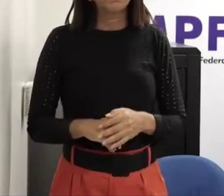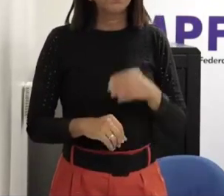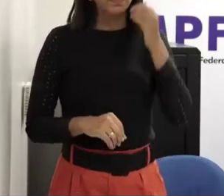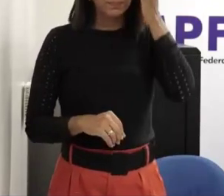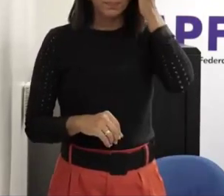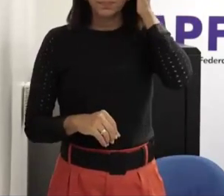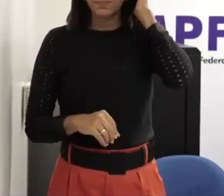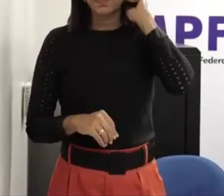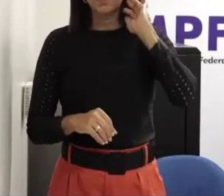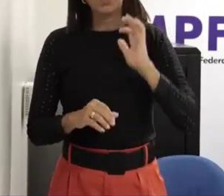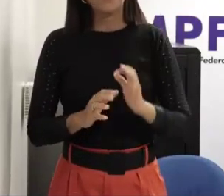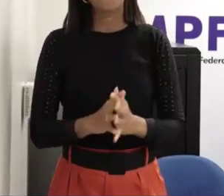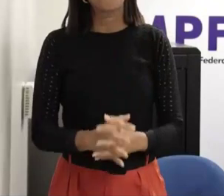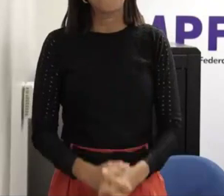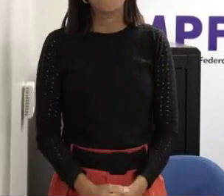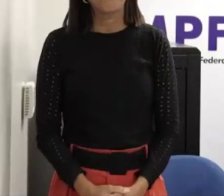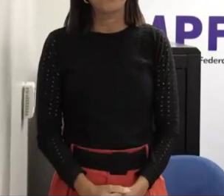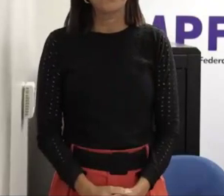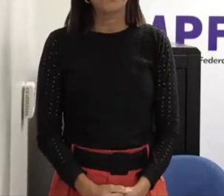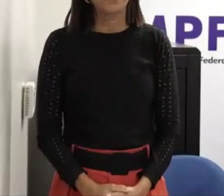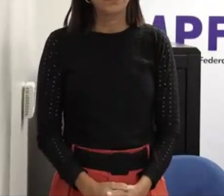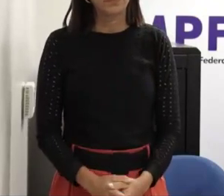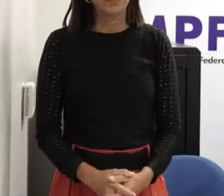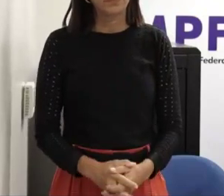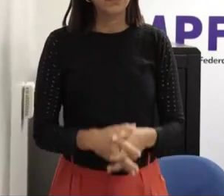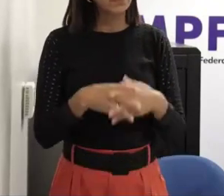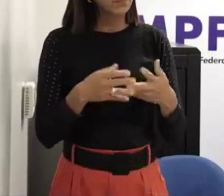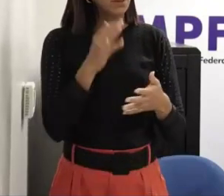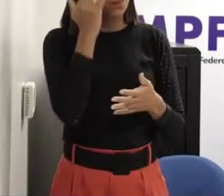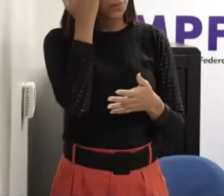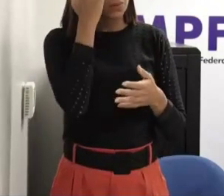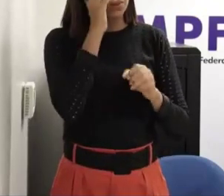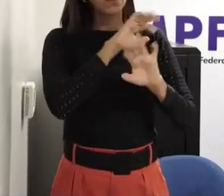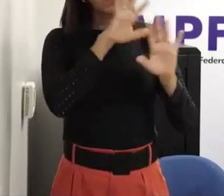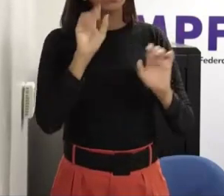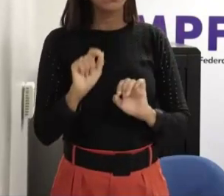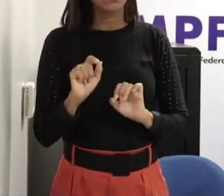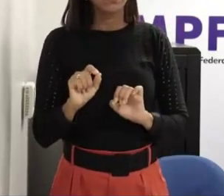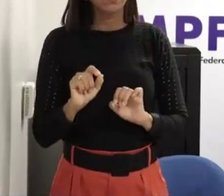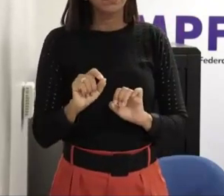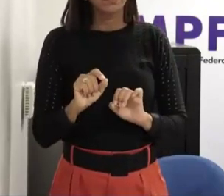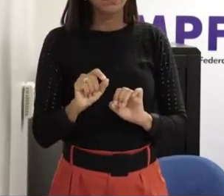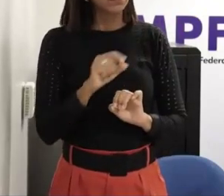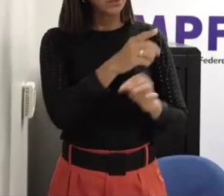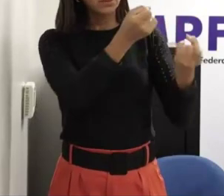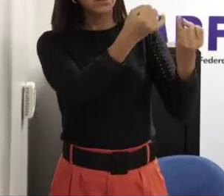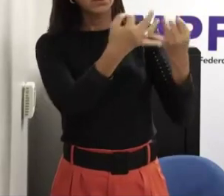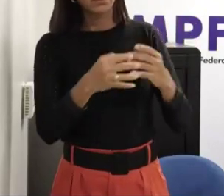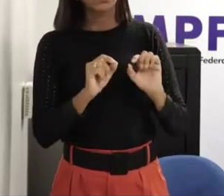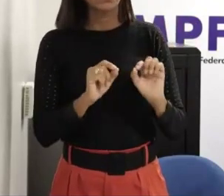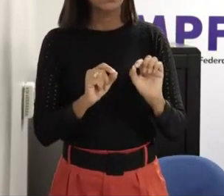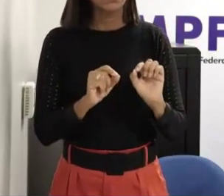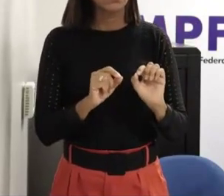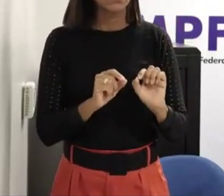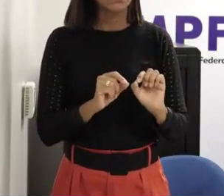então pelo que eu entendi da sua fala é assim o início de um